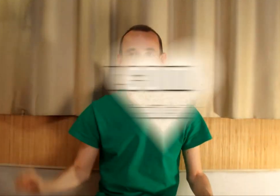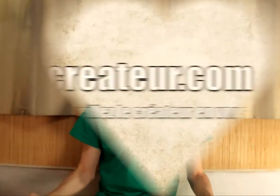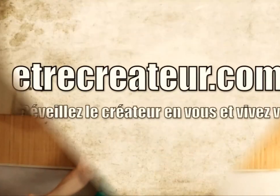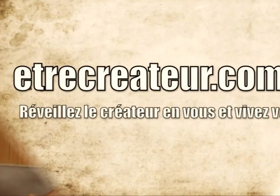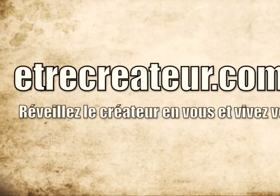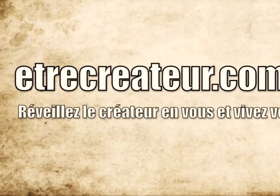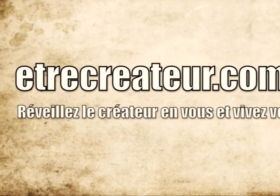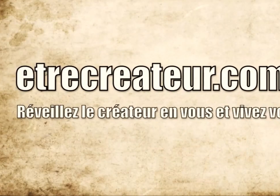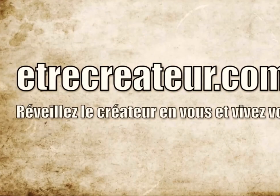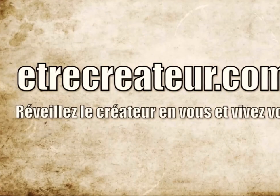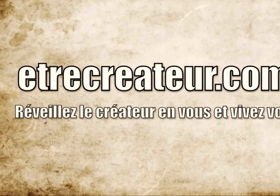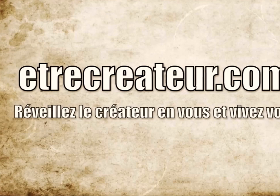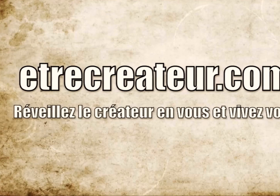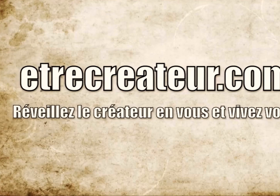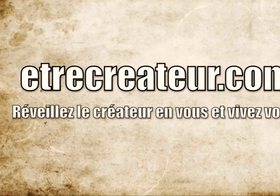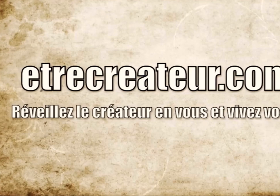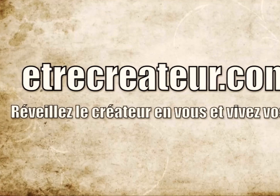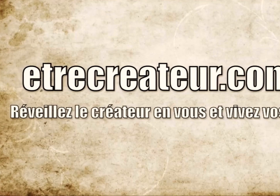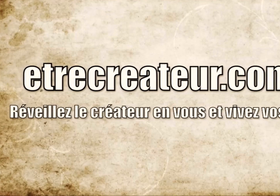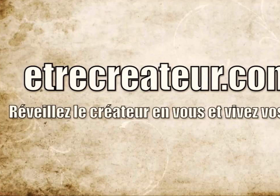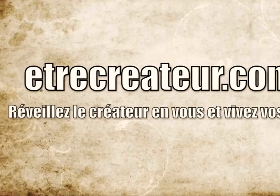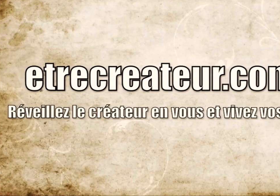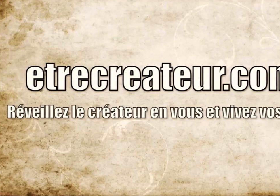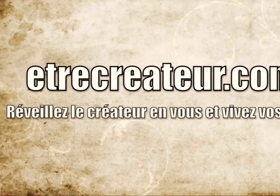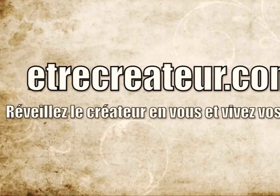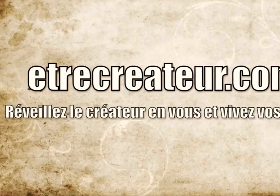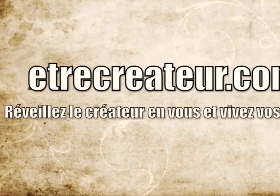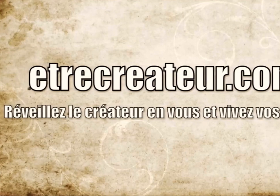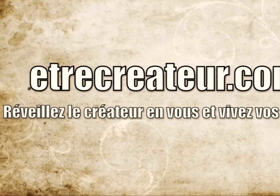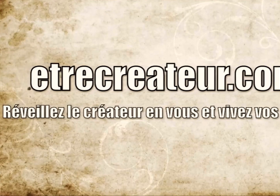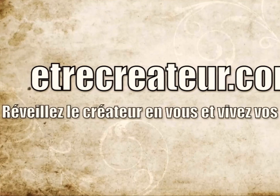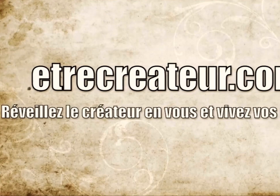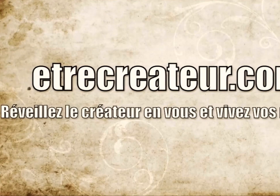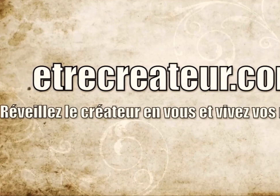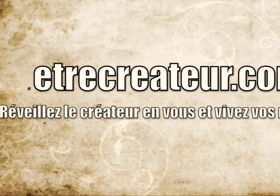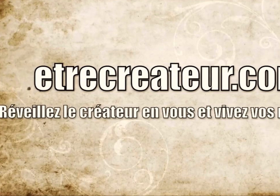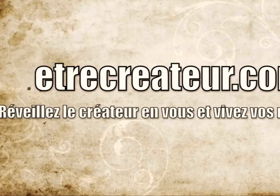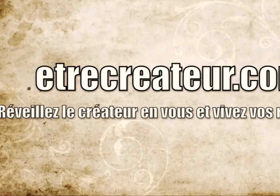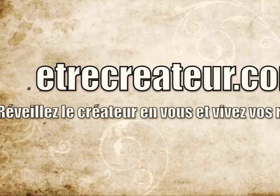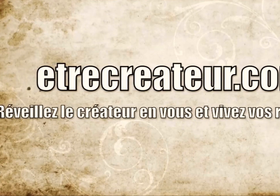Sous 501